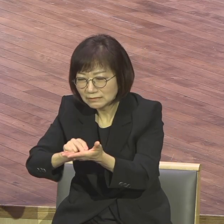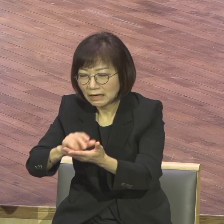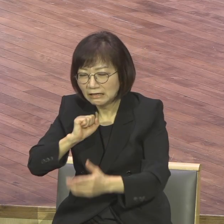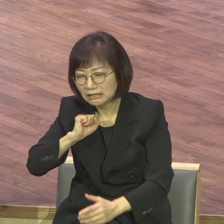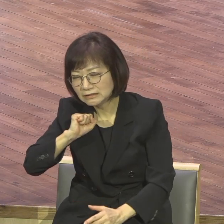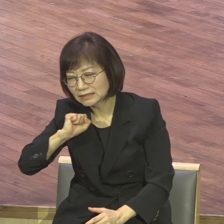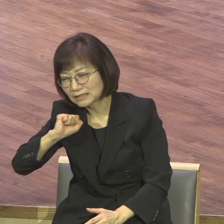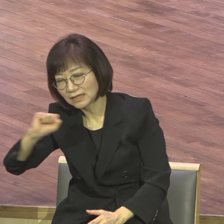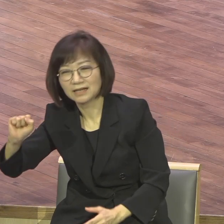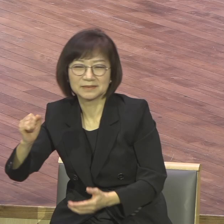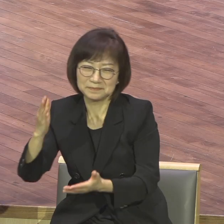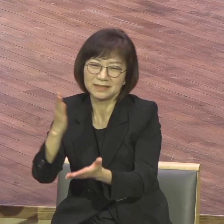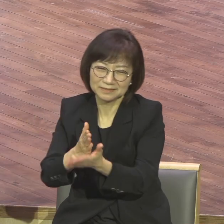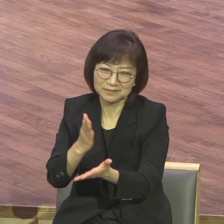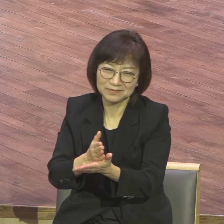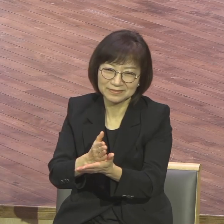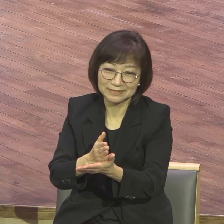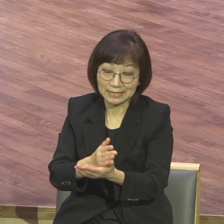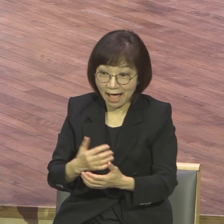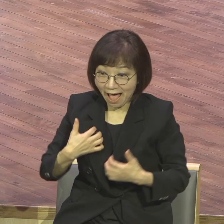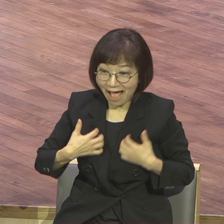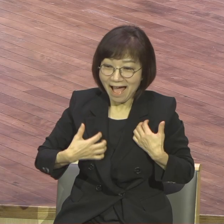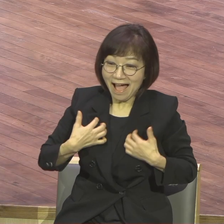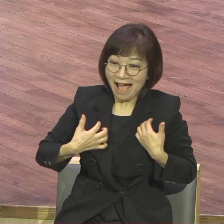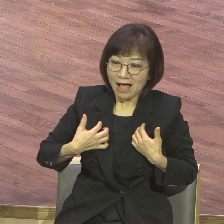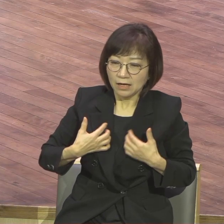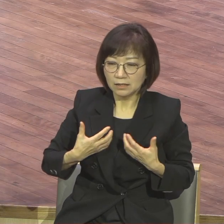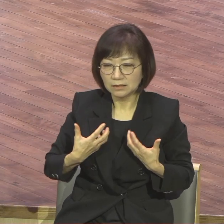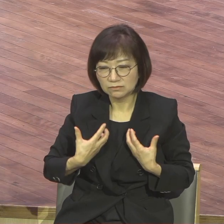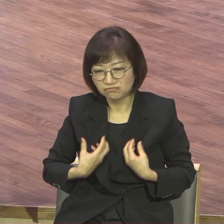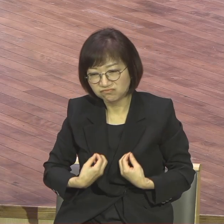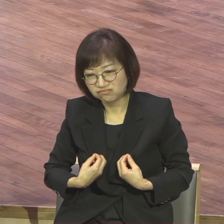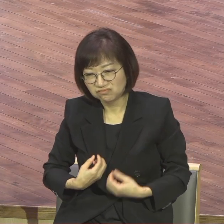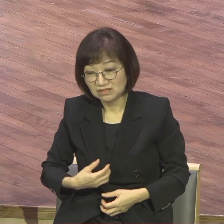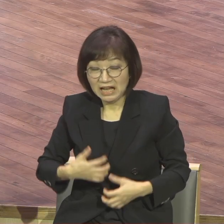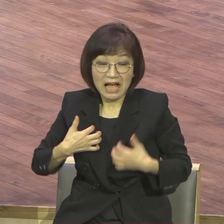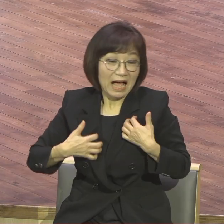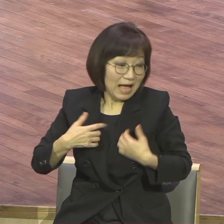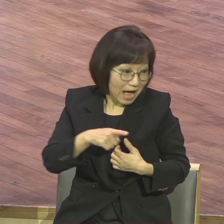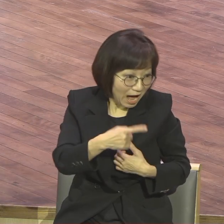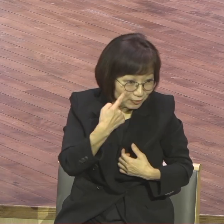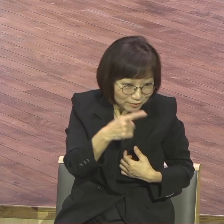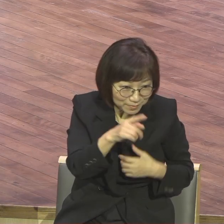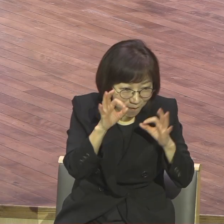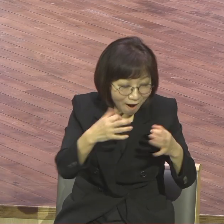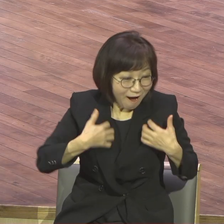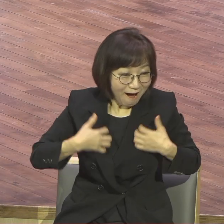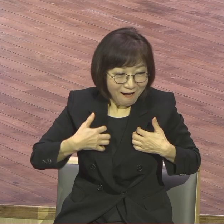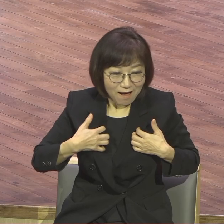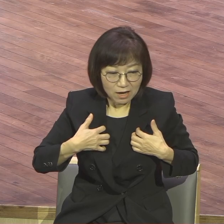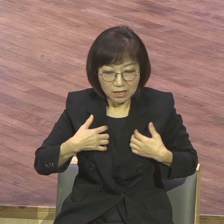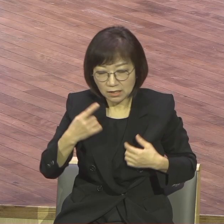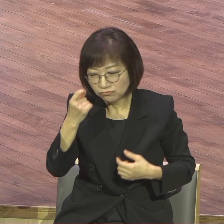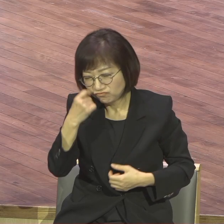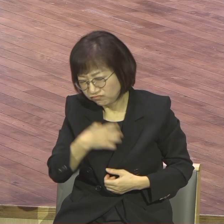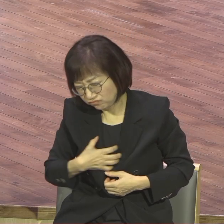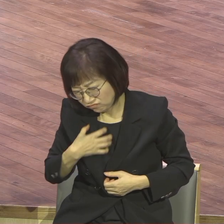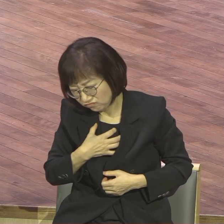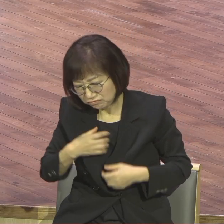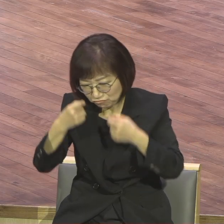입이 일비하는 이 있다가 없어질 게 서러운 가지고 눈에 보이는 그 가지고 그냥 인생 걸면 안 돼요.